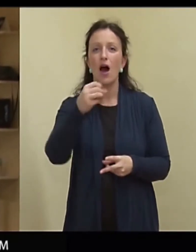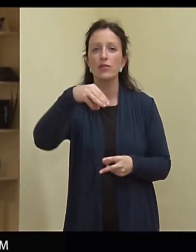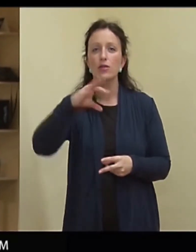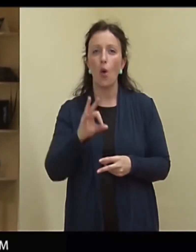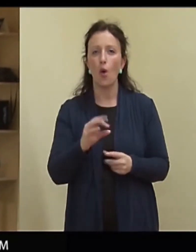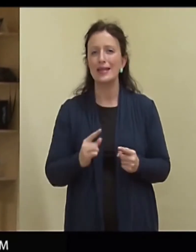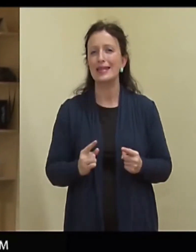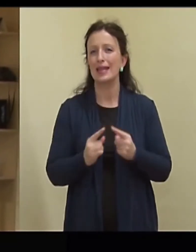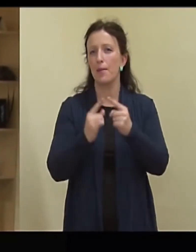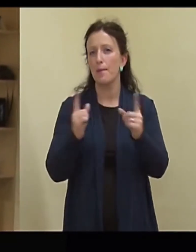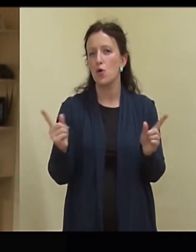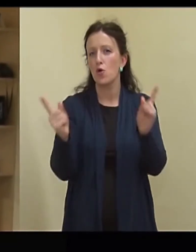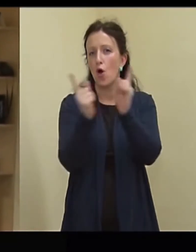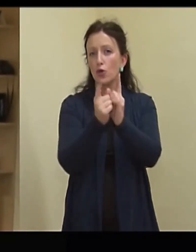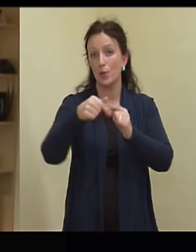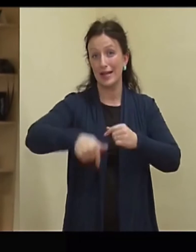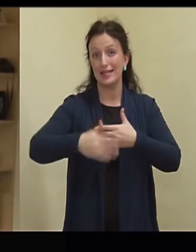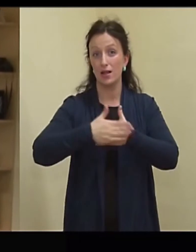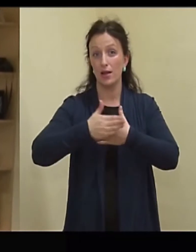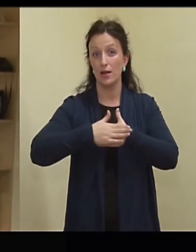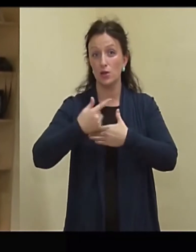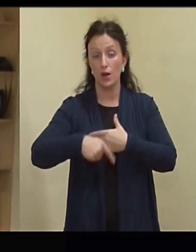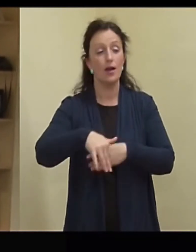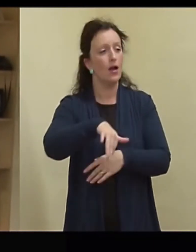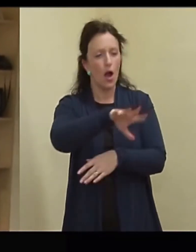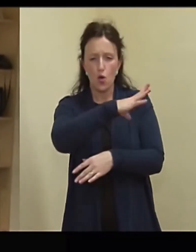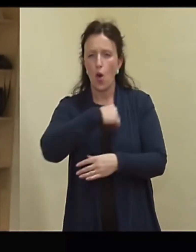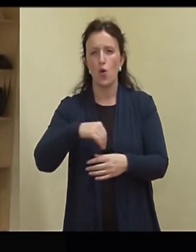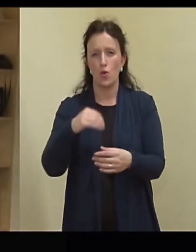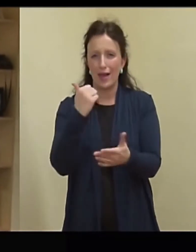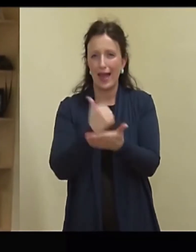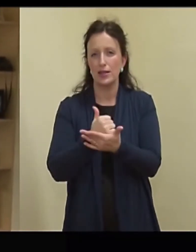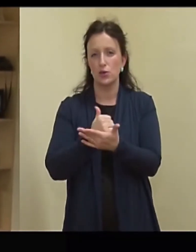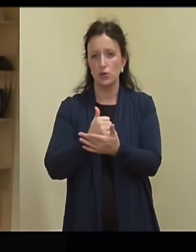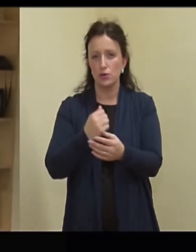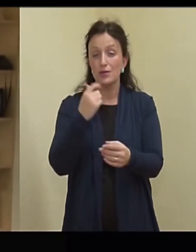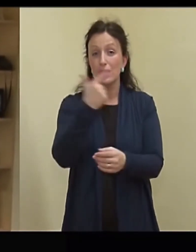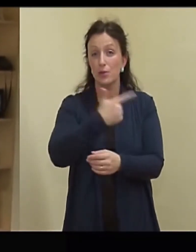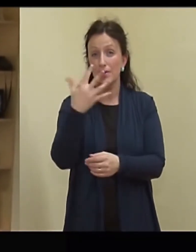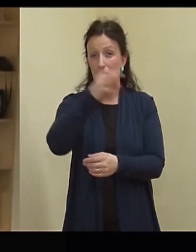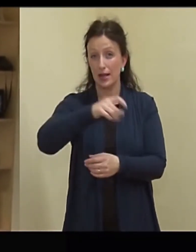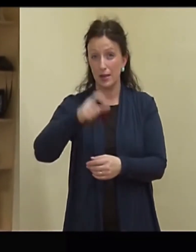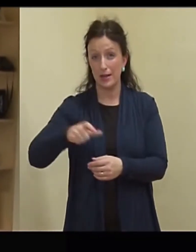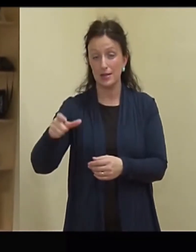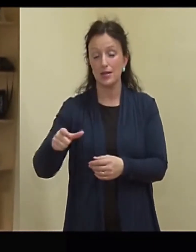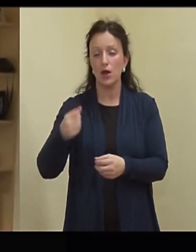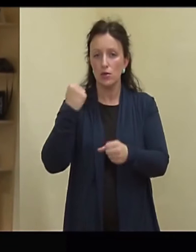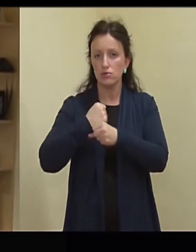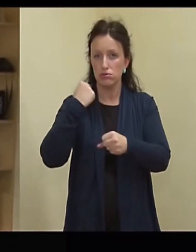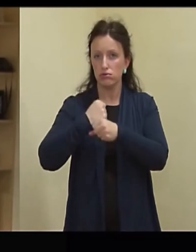Eestis või Tallinnas, siis me töötasime terve termineerimiskeskus, kõik see 75 inimestega meid rohkem ei olegi.